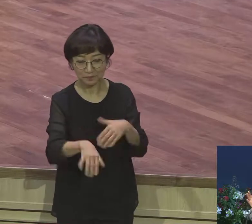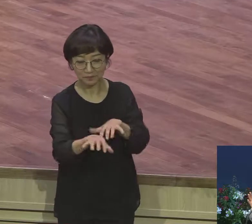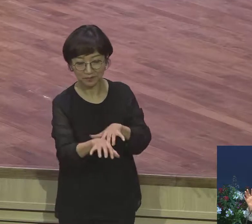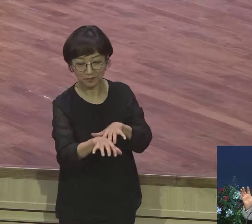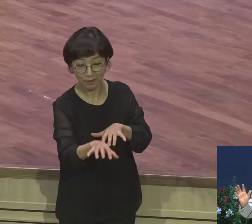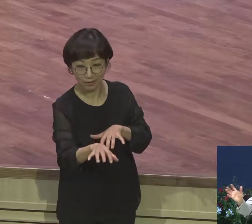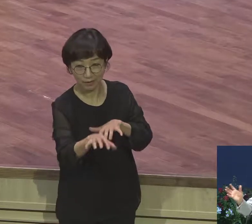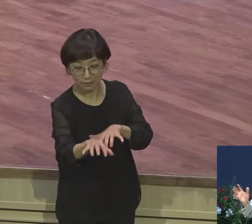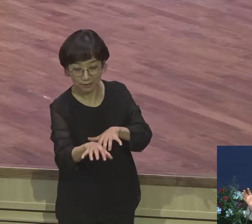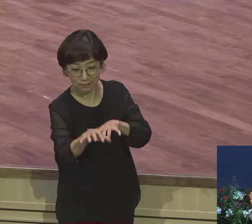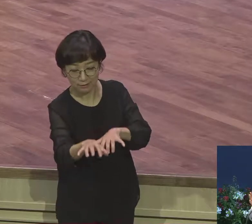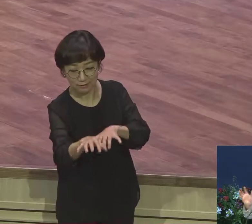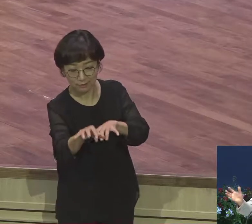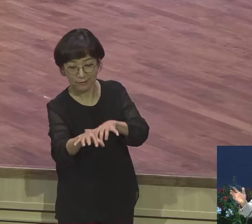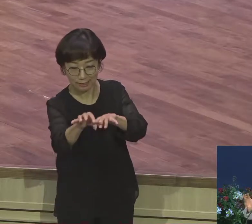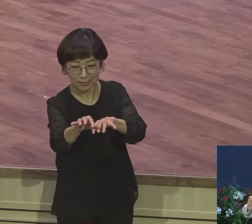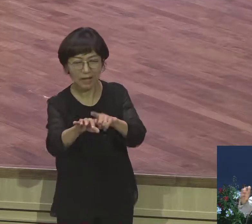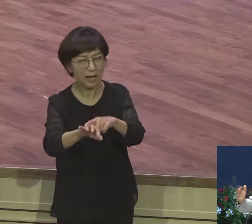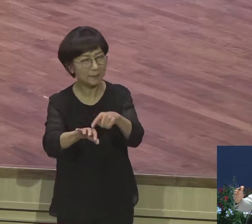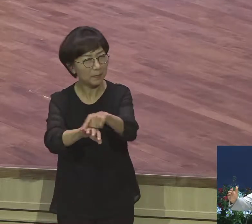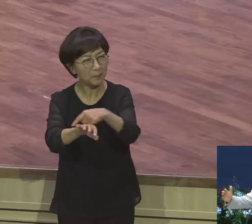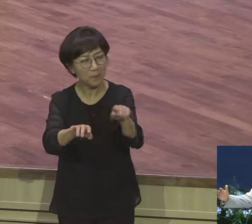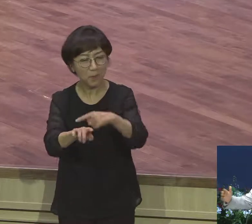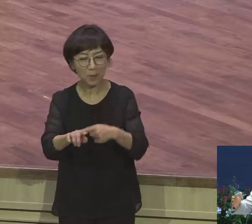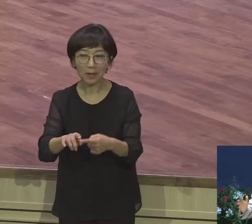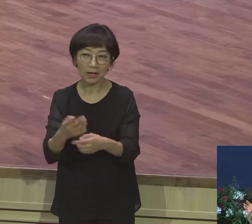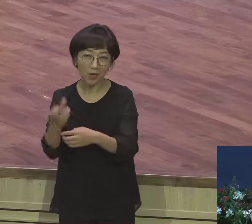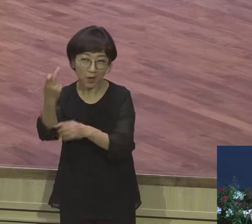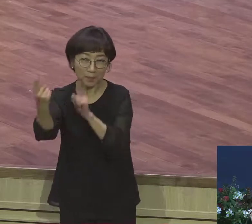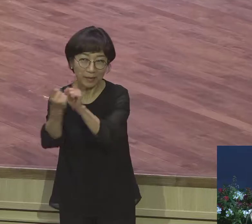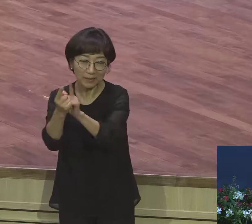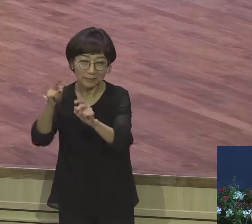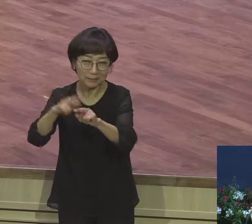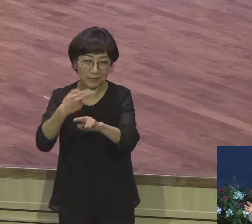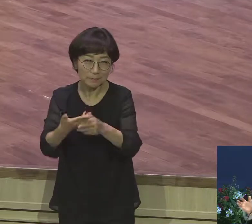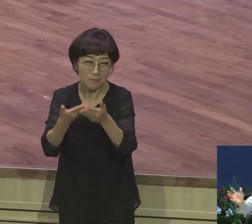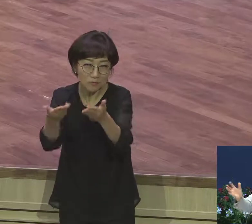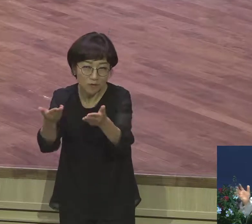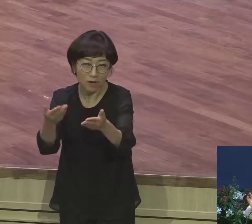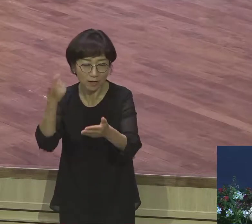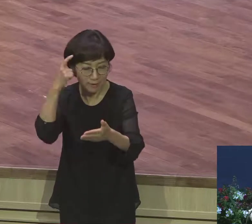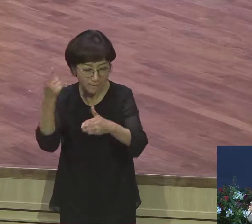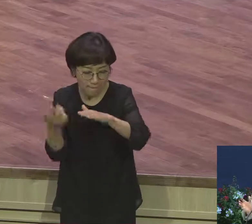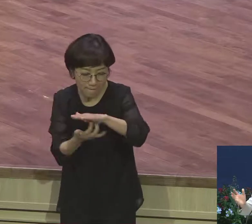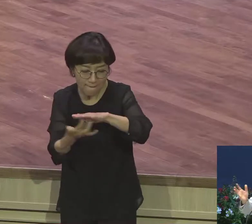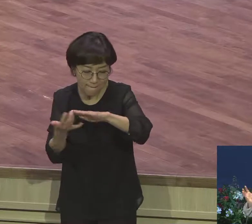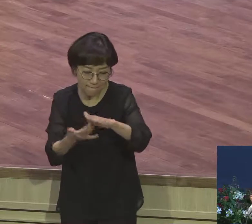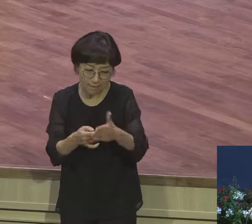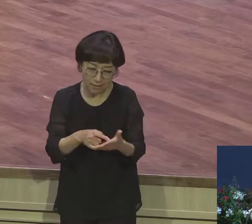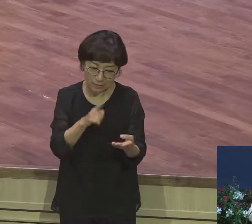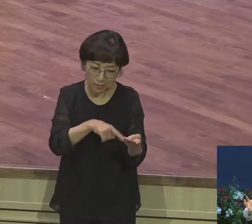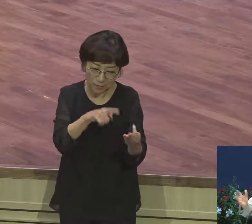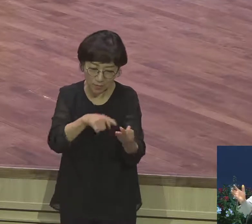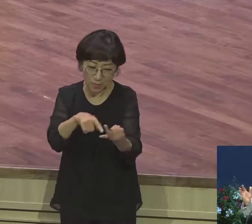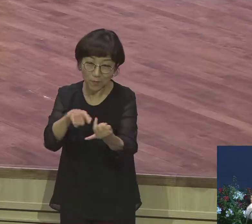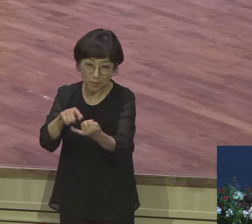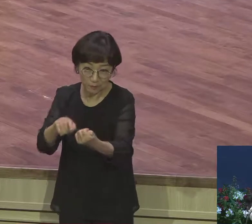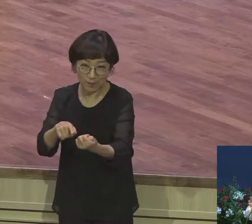선물을 보내는데 여러 때를 나눠가지고 이렇게 소 양 염소 낙타 이렇게